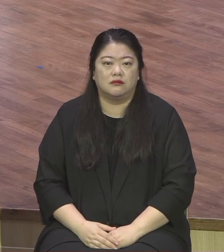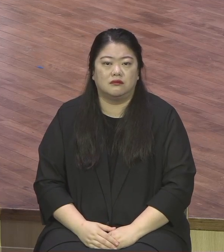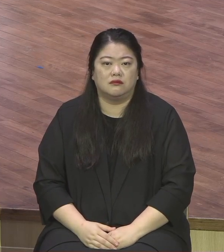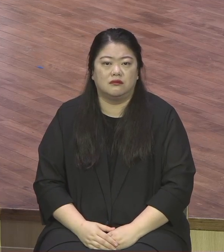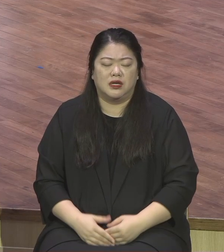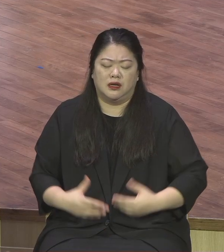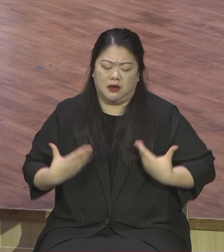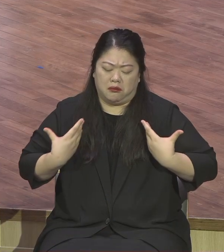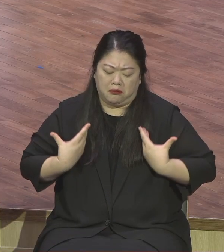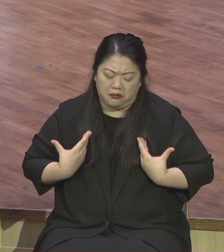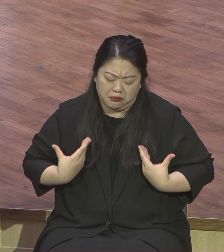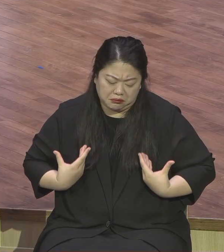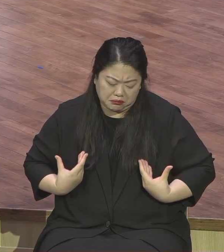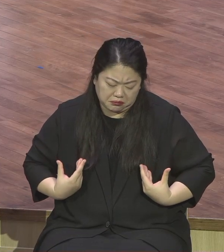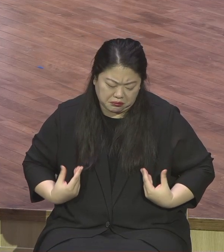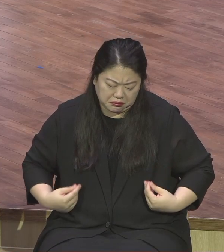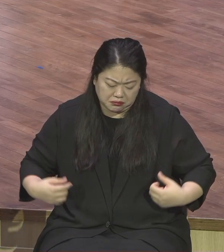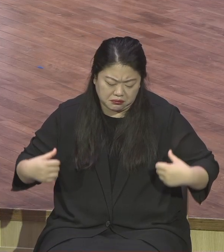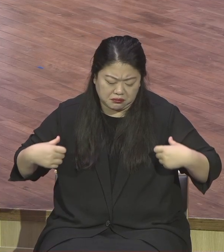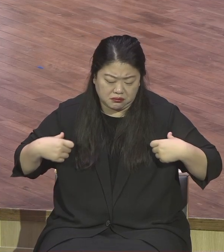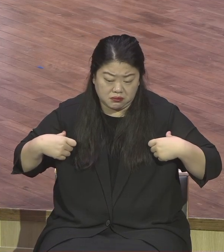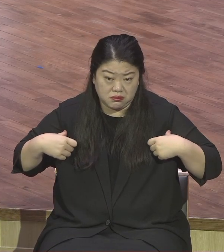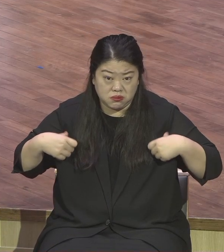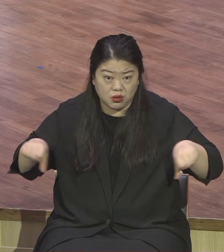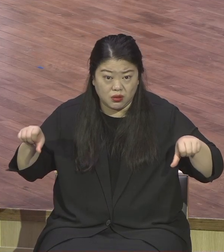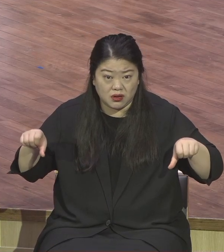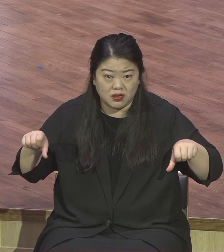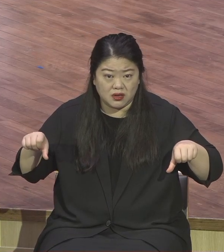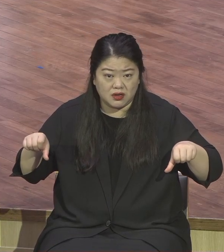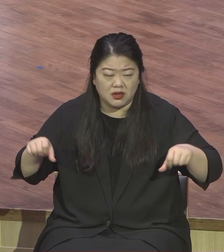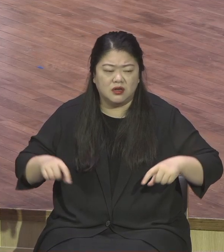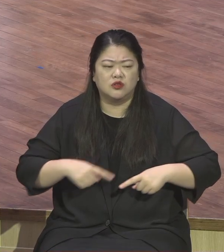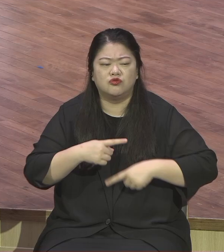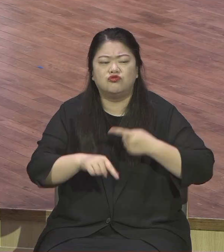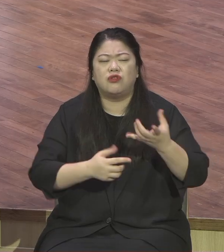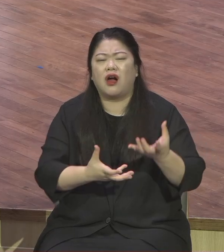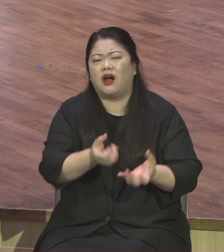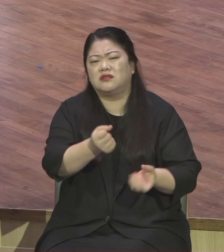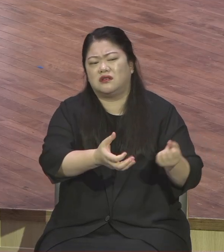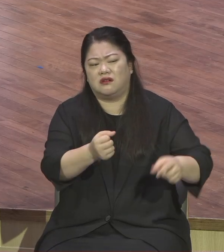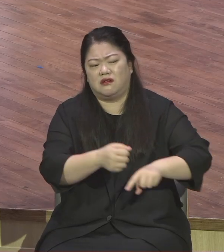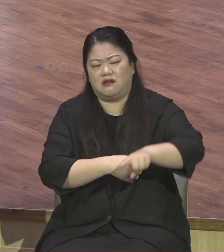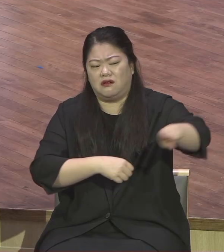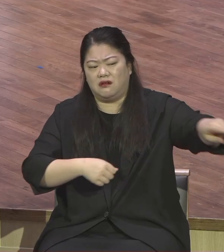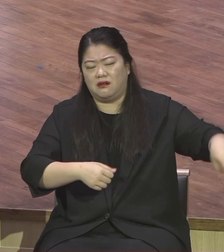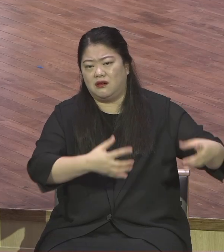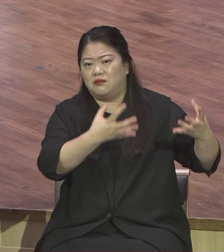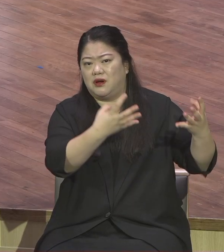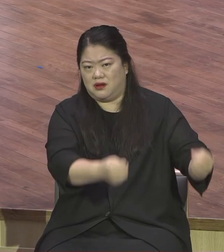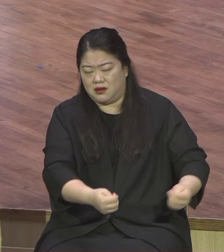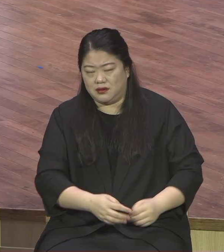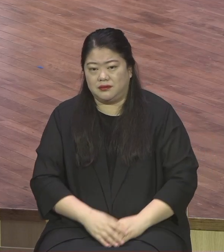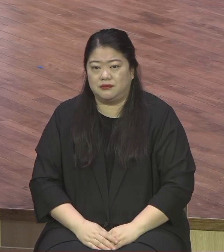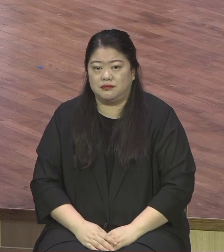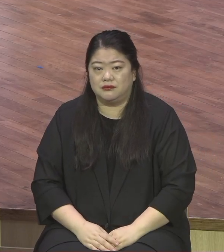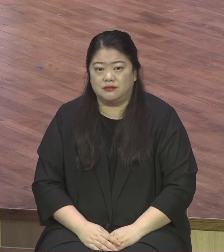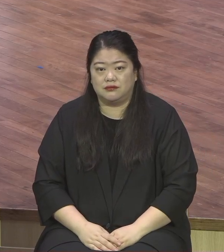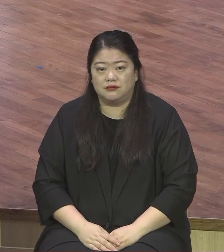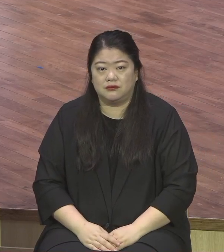분들이 많이 있습니다. 오늘 이 시간에 보금의 힘을 체험하면서 다시